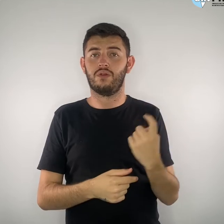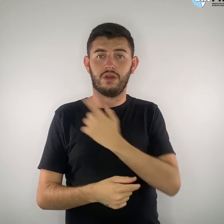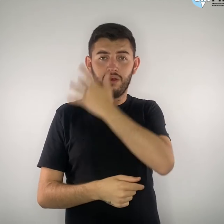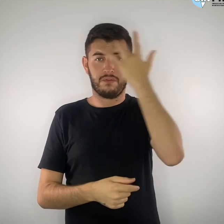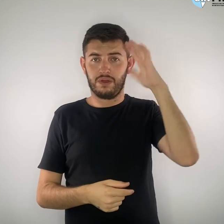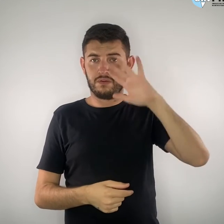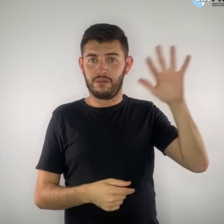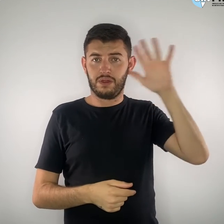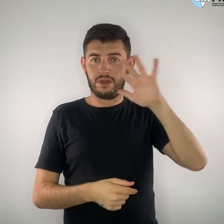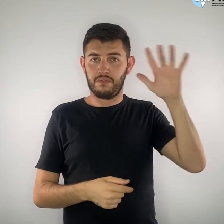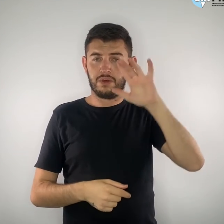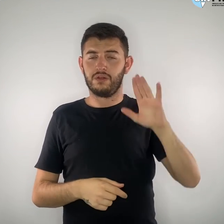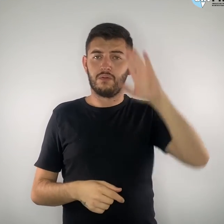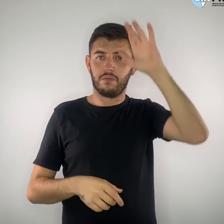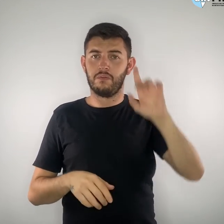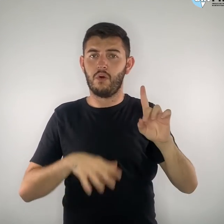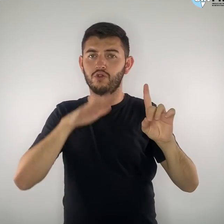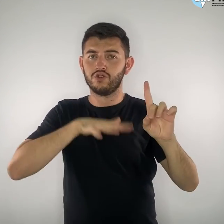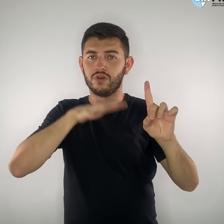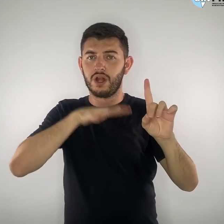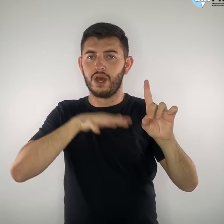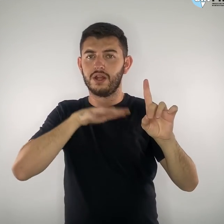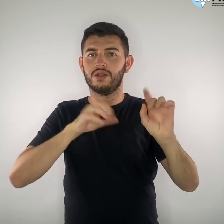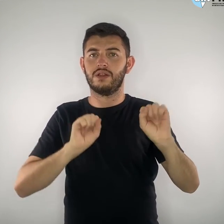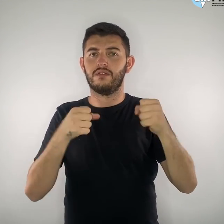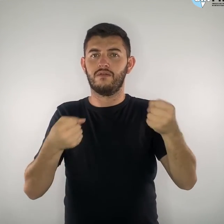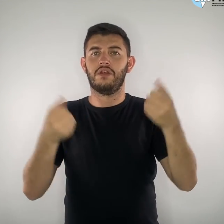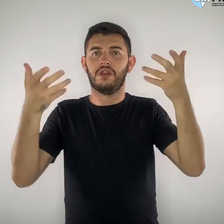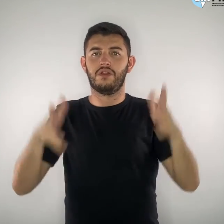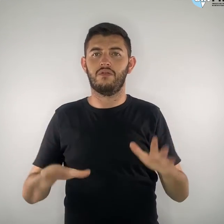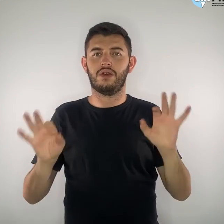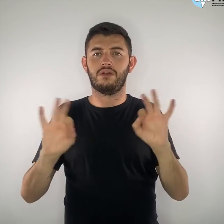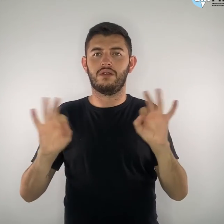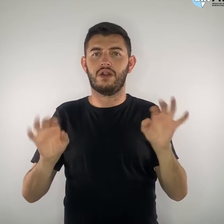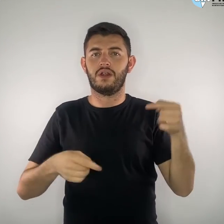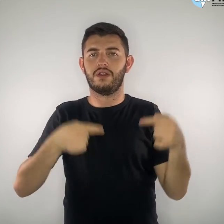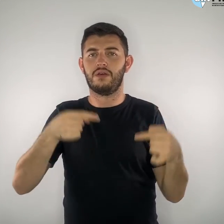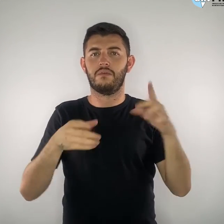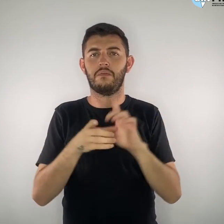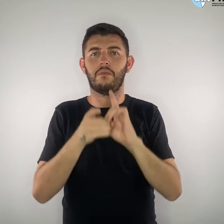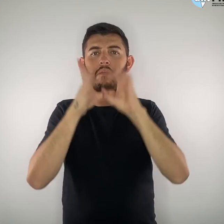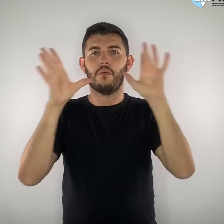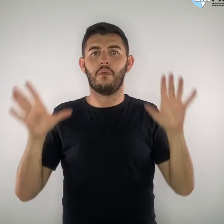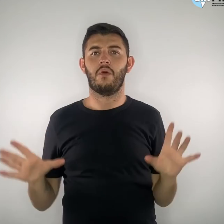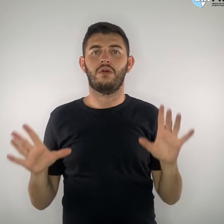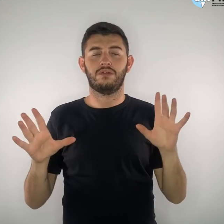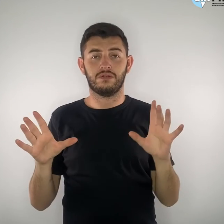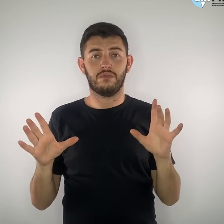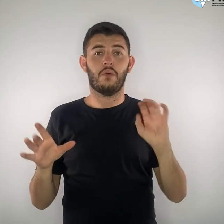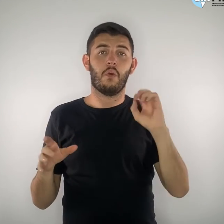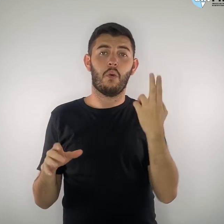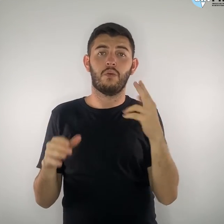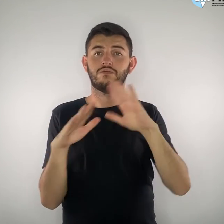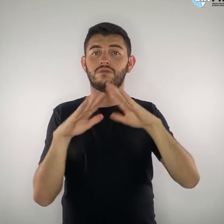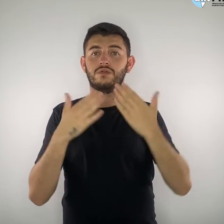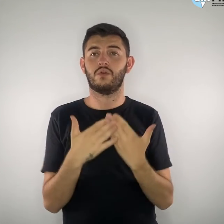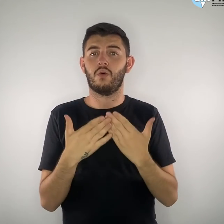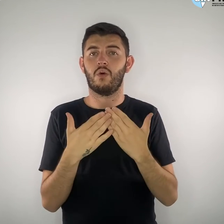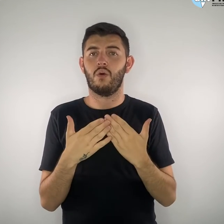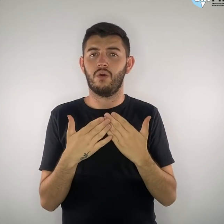bolsonaristas, que não querem debate político democrático e nem que a escola seja o que ela é por